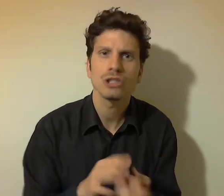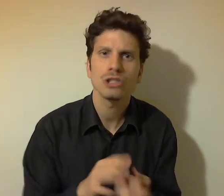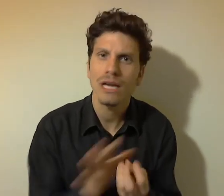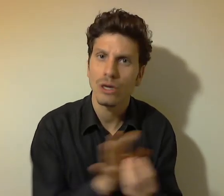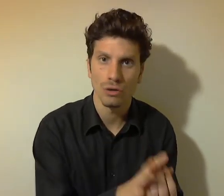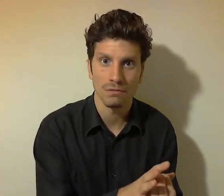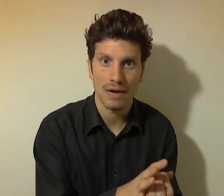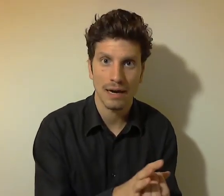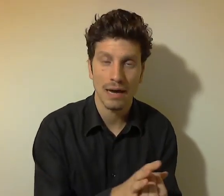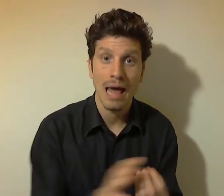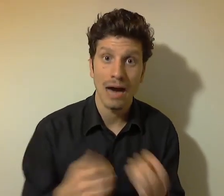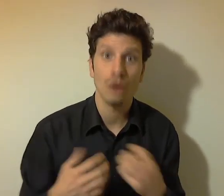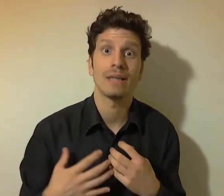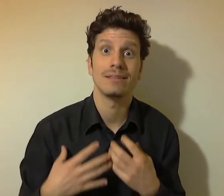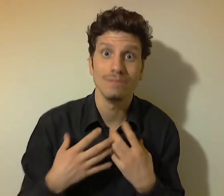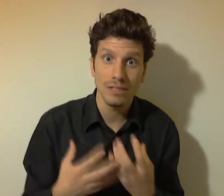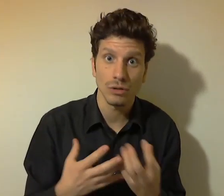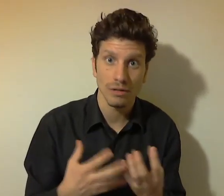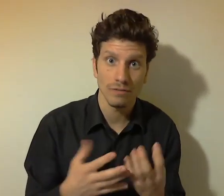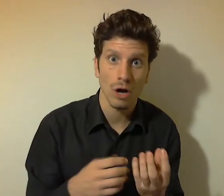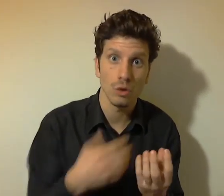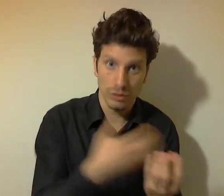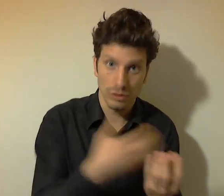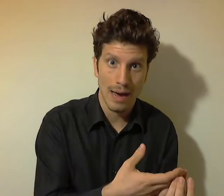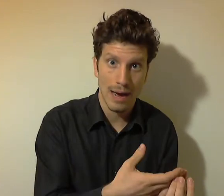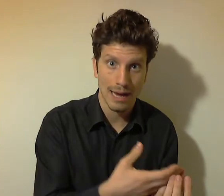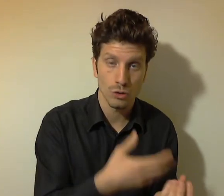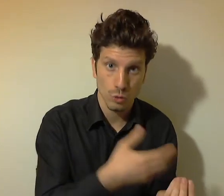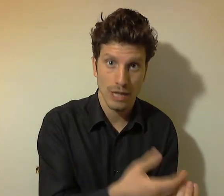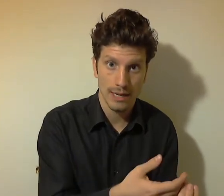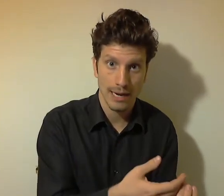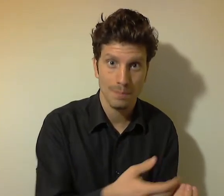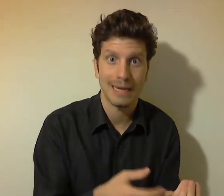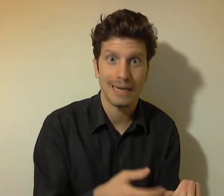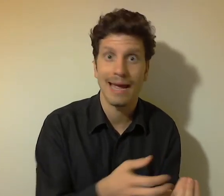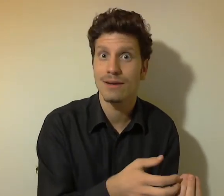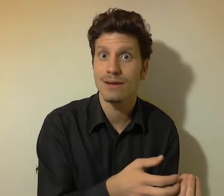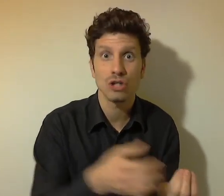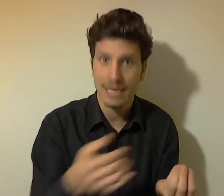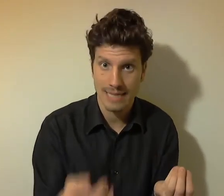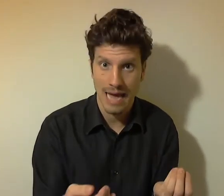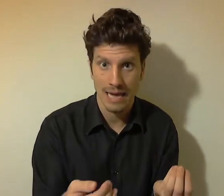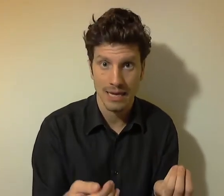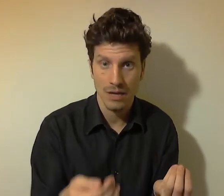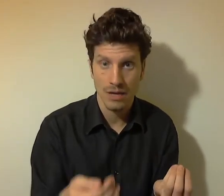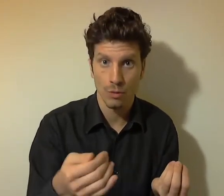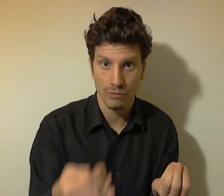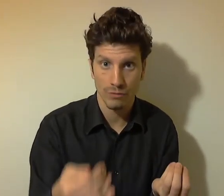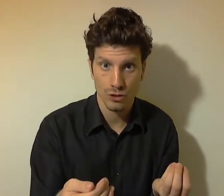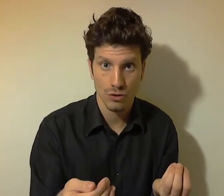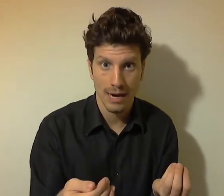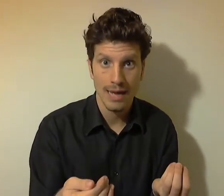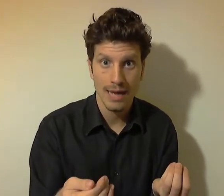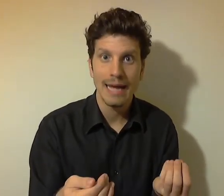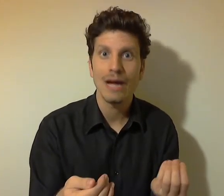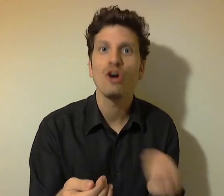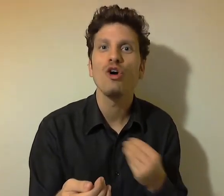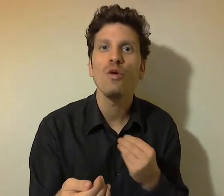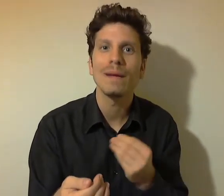ma scelgo di non farla, allora ti invito davvero a continuare a non scegliere perché già sai come funziona e come